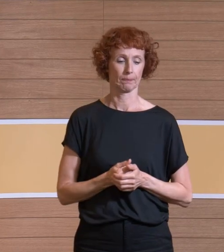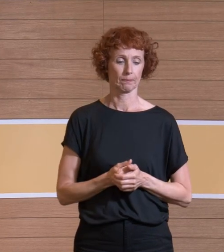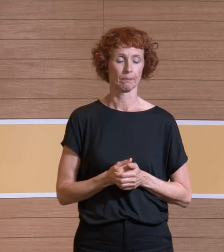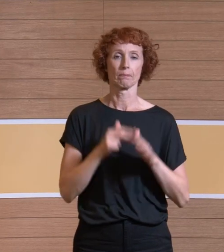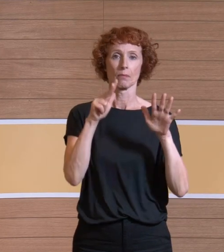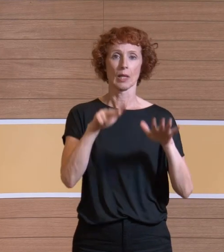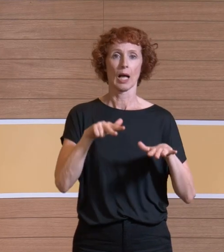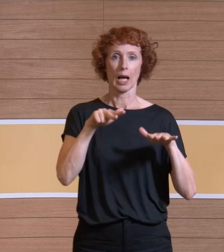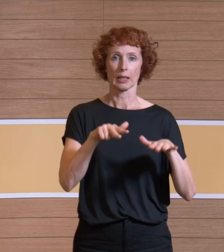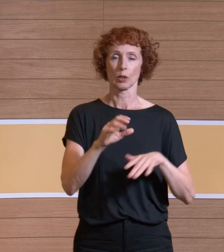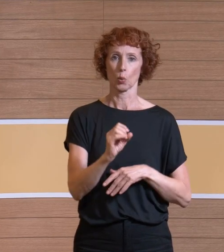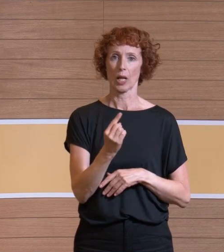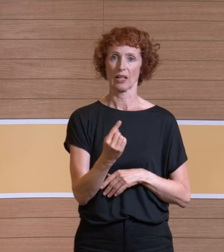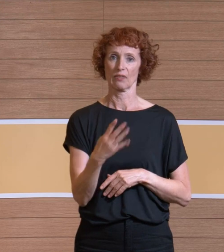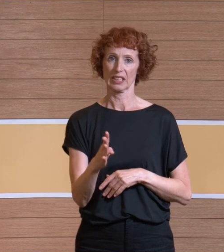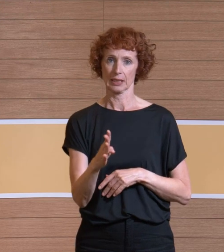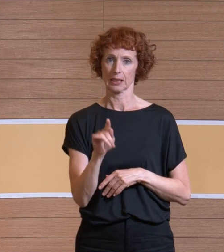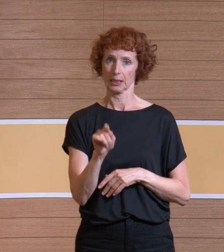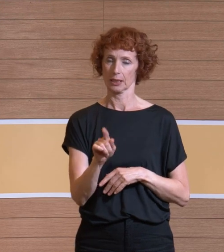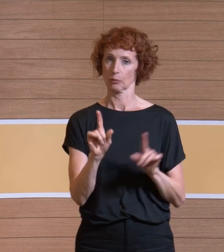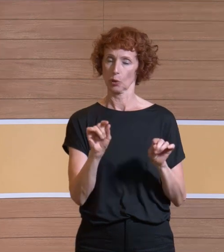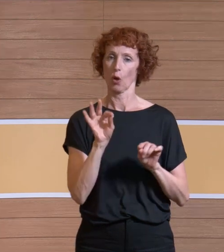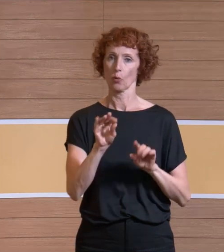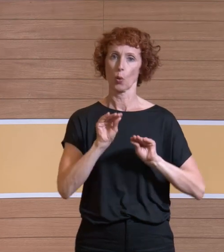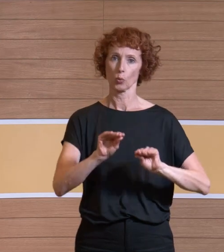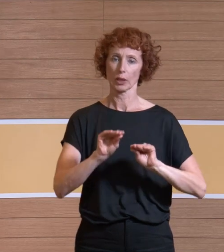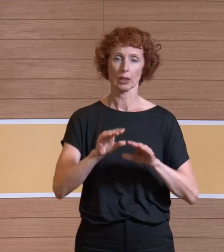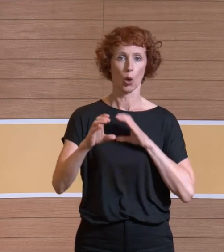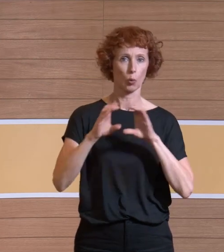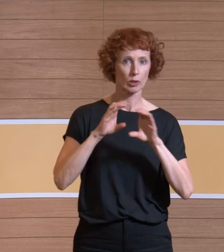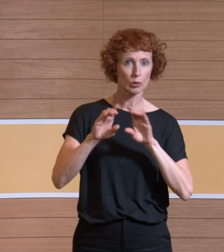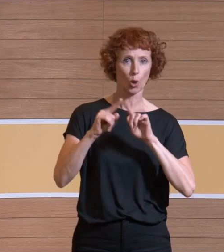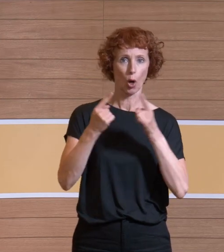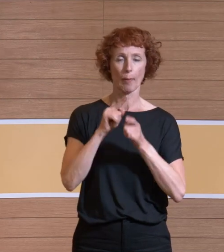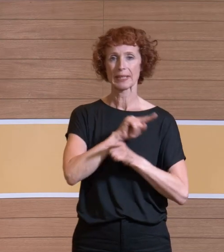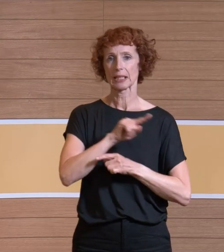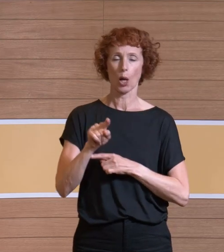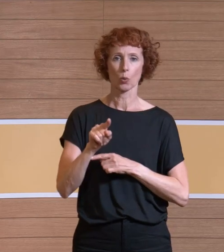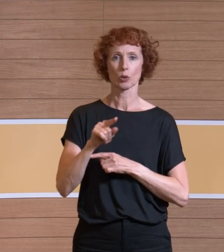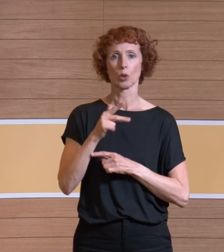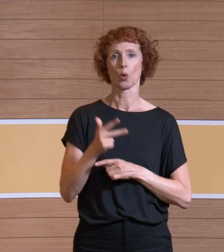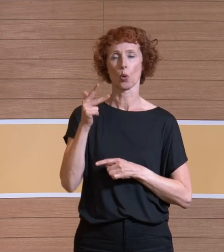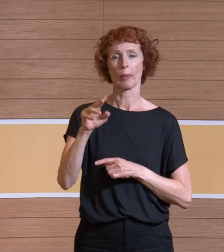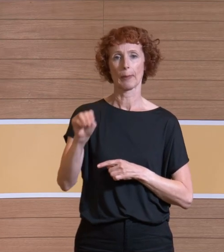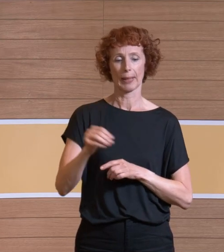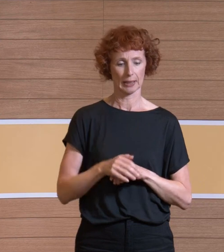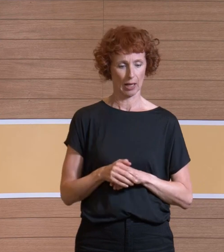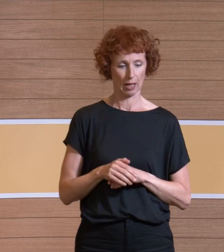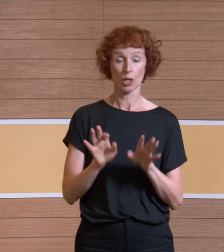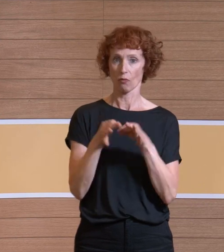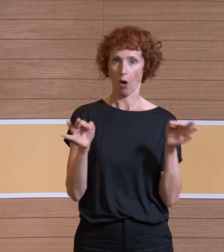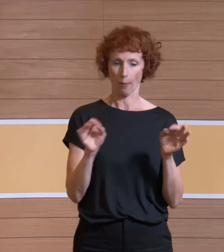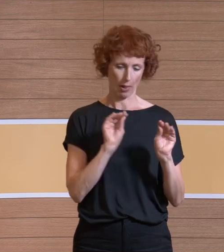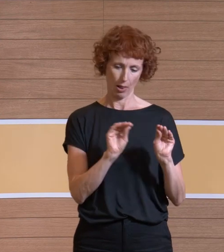18041. Da steht drin für Unterricht und Kommunikation Räume bis 1000 Kubikmeter. Da gibt es eine schöne Formel, das ist unten rechts die. Wenn man da